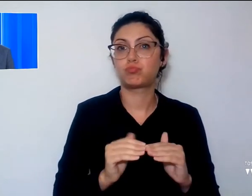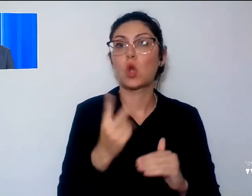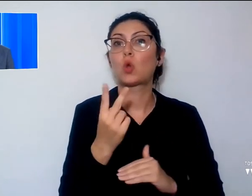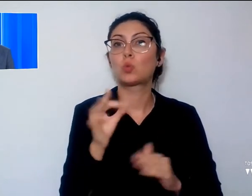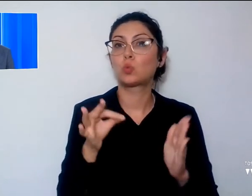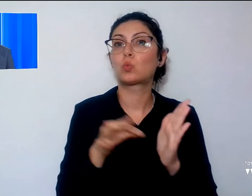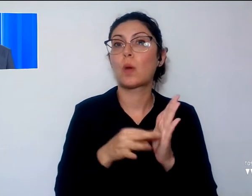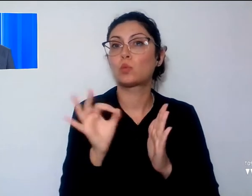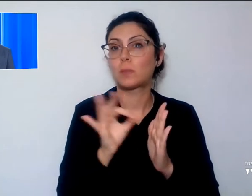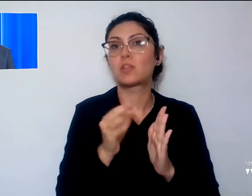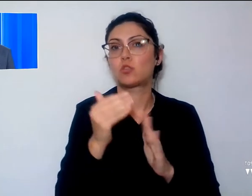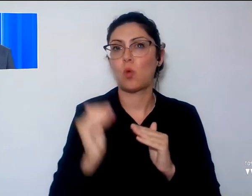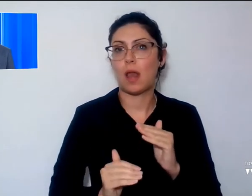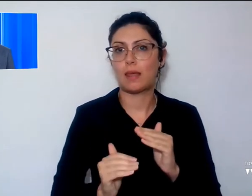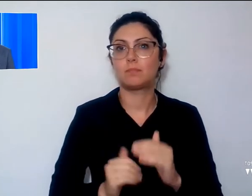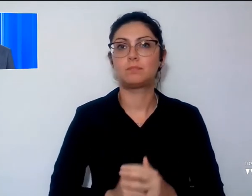percentuali.